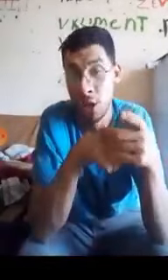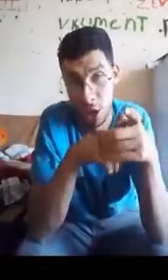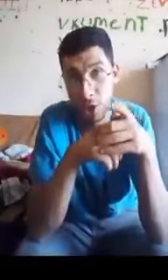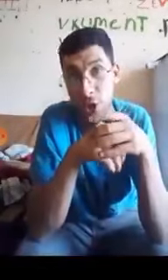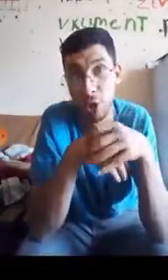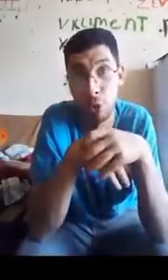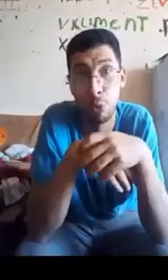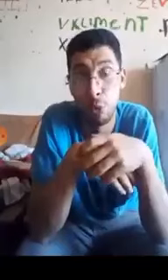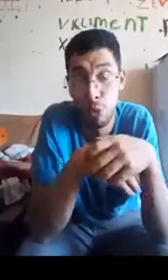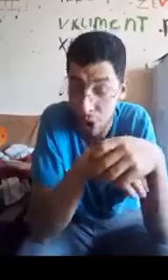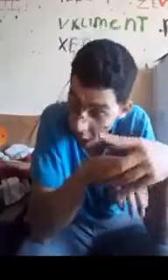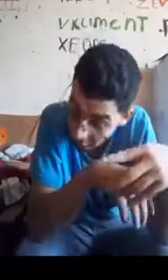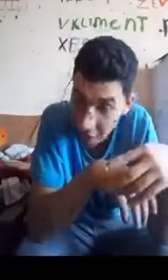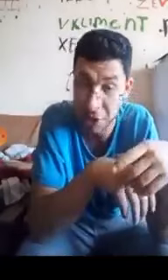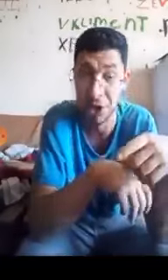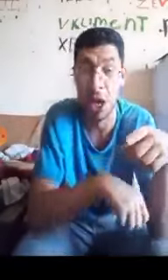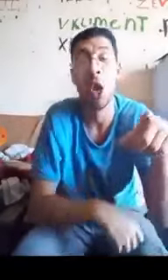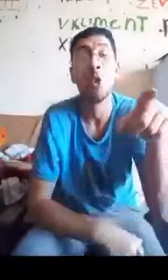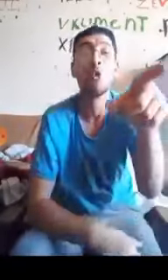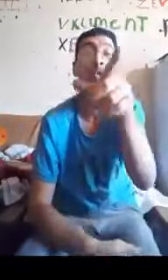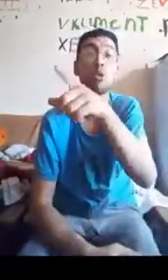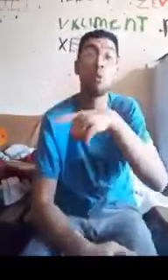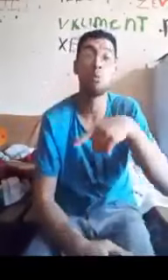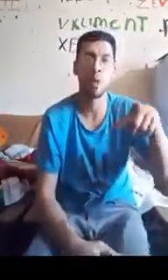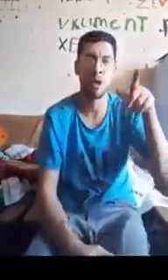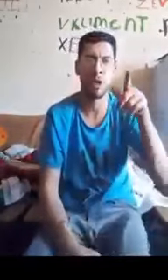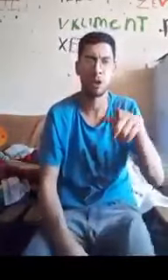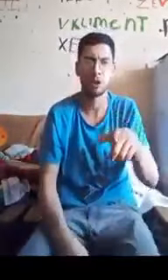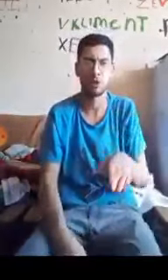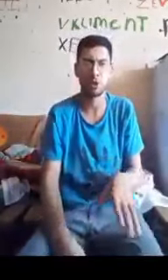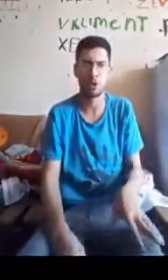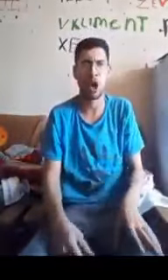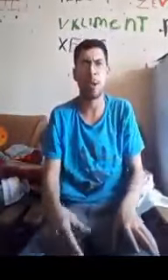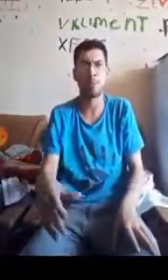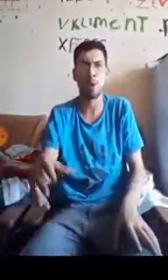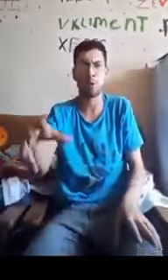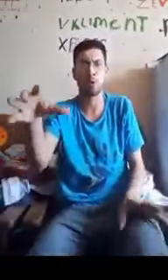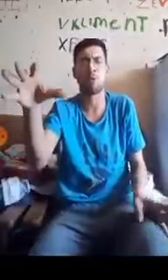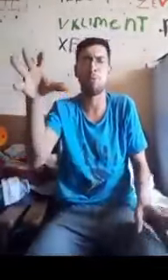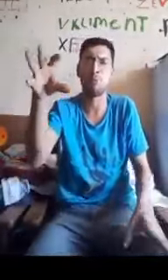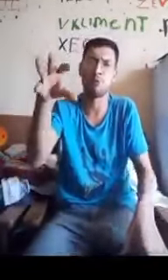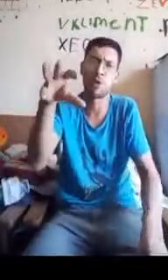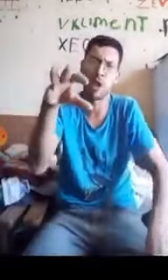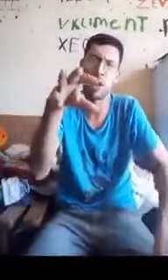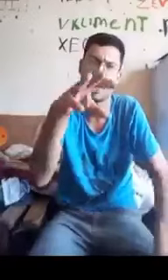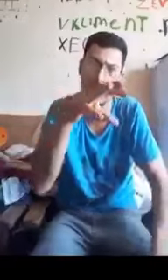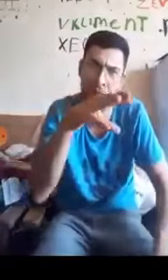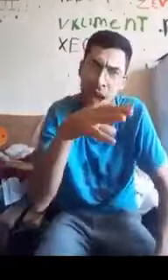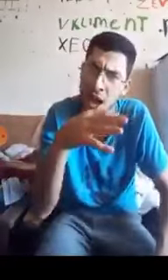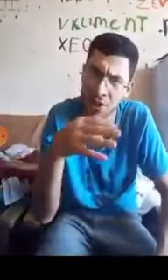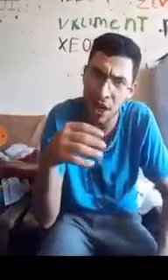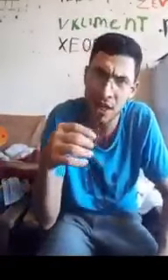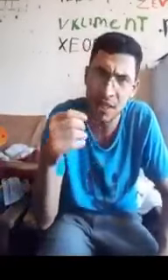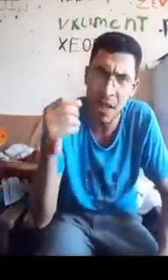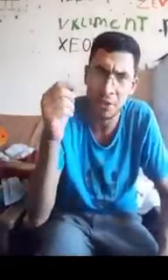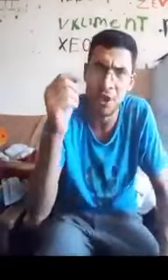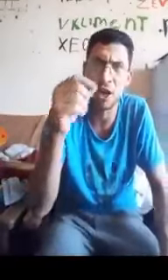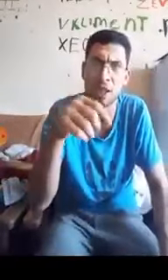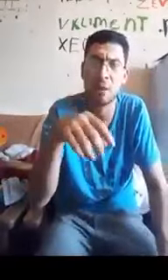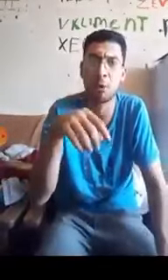yaşayır tülk əvəzinə, uyudub milləti söznə, böyüdü büdcə xəzinə, gələcək gəlsə bu